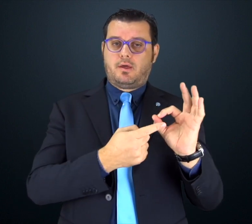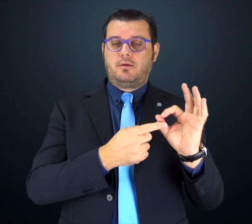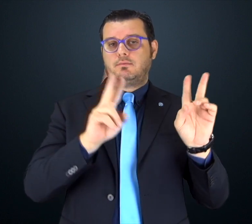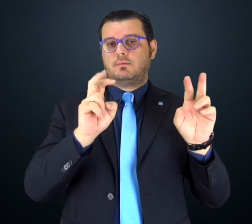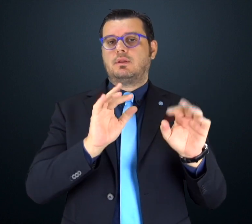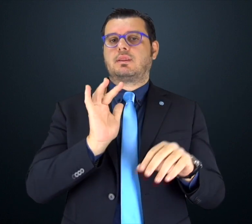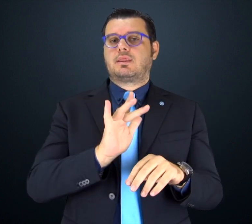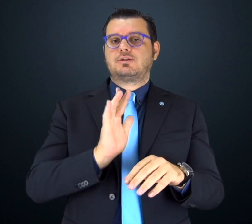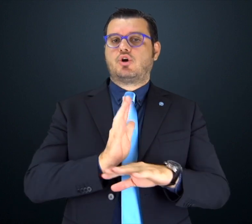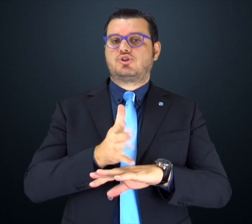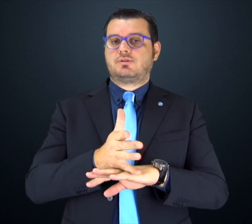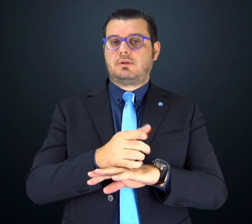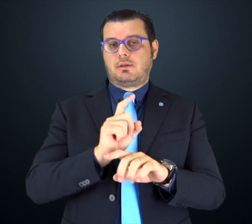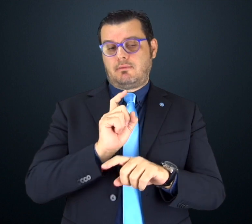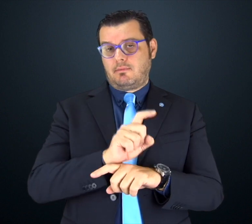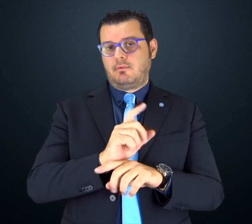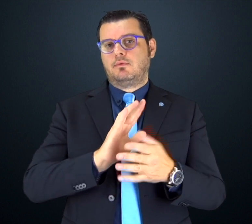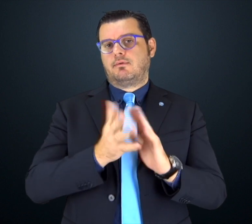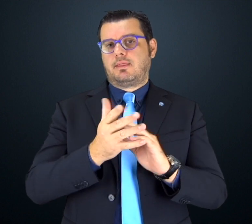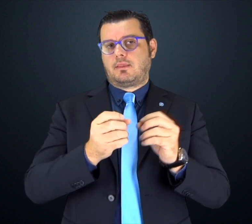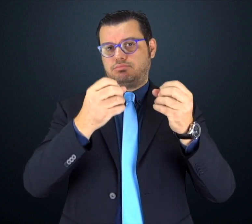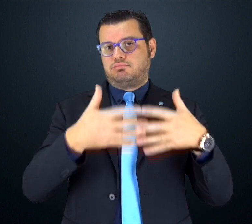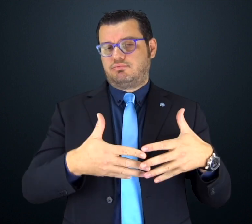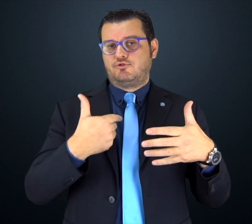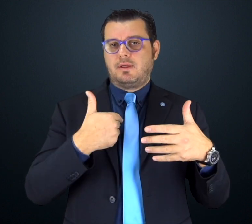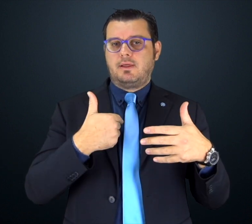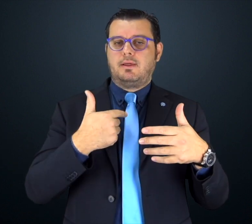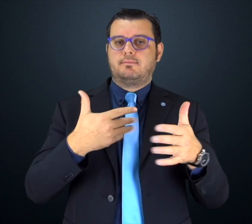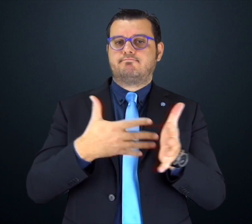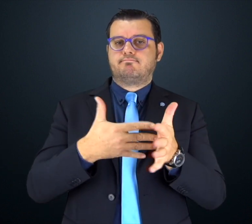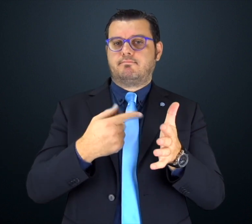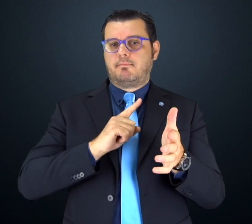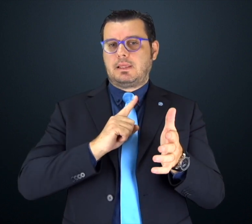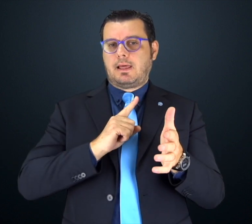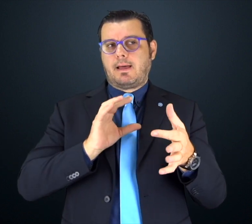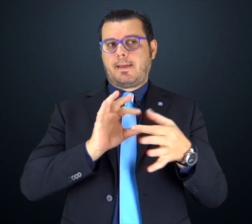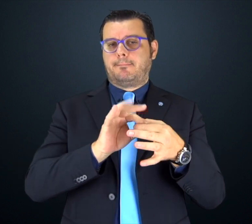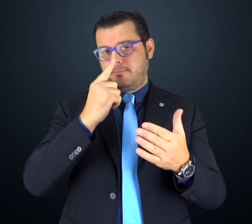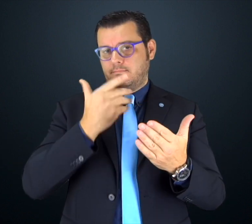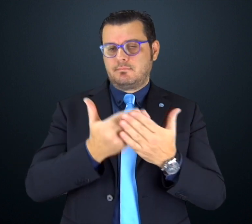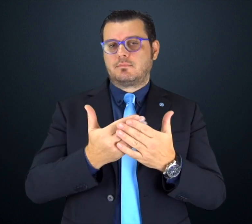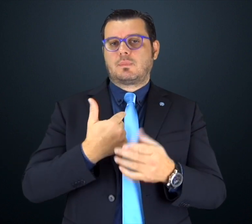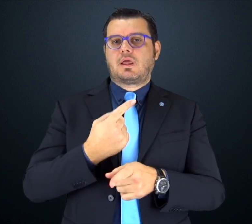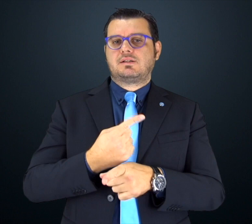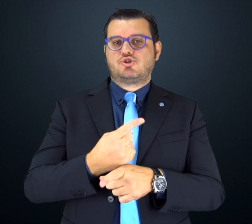si apre un menu a tendina grazie al quale ogni persona potrà adattare l'interfaccia in base ai propri bisogni specifici.